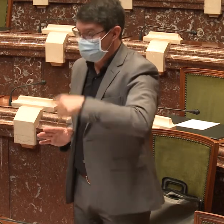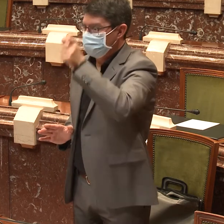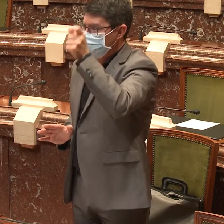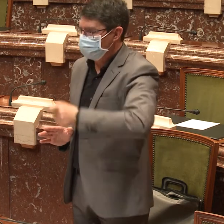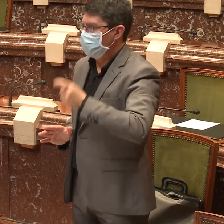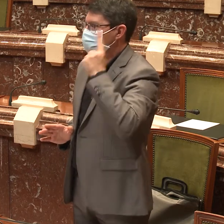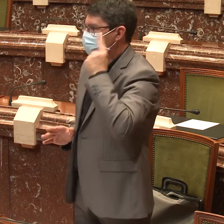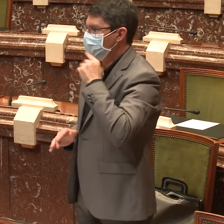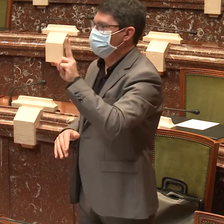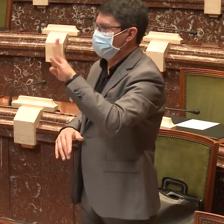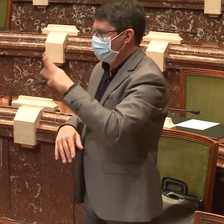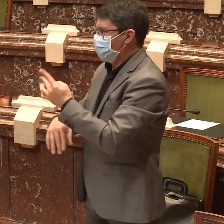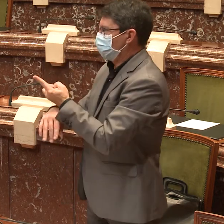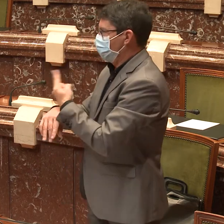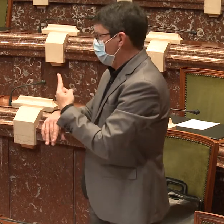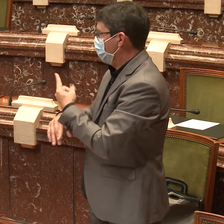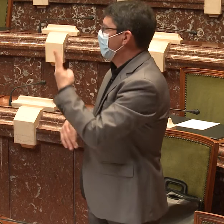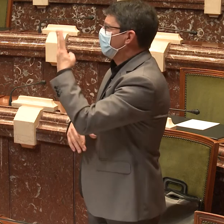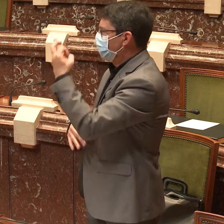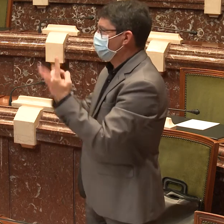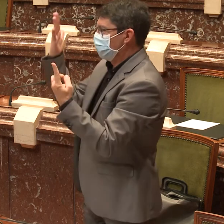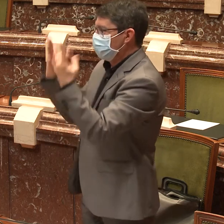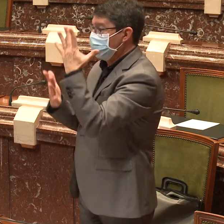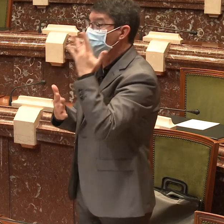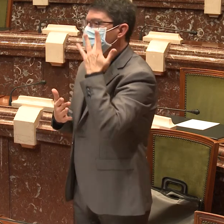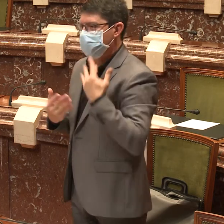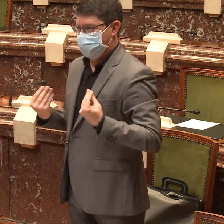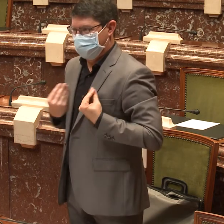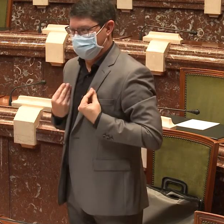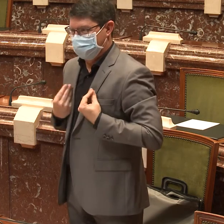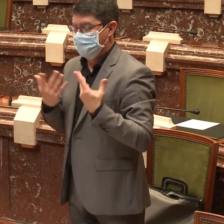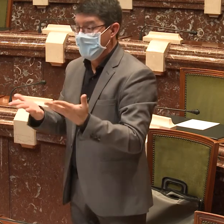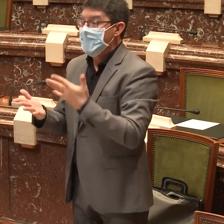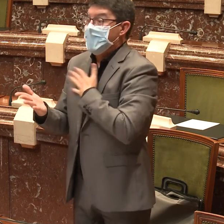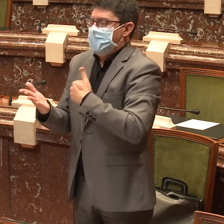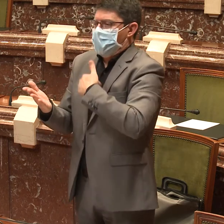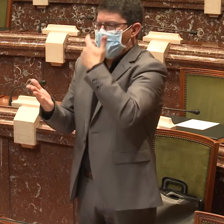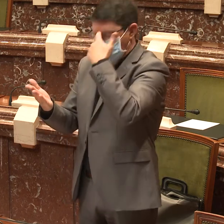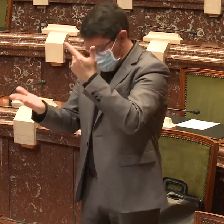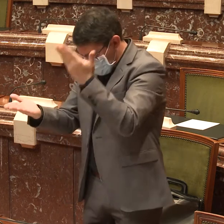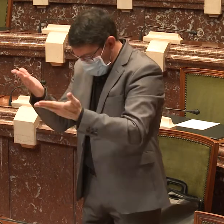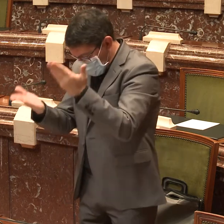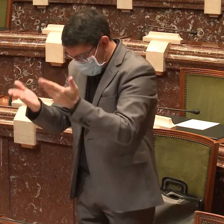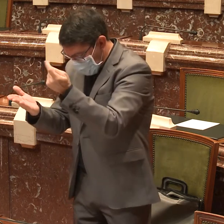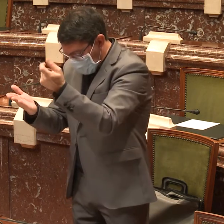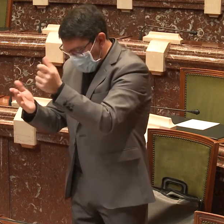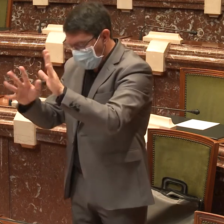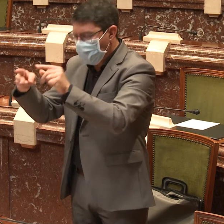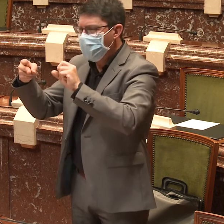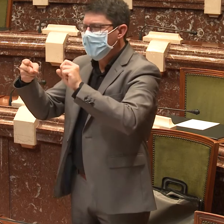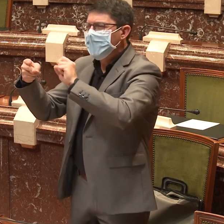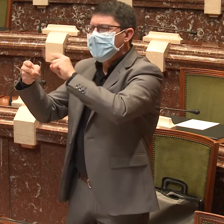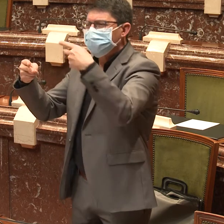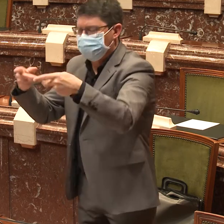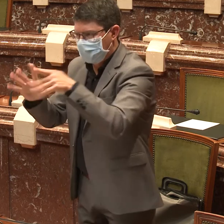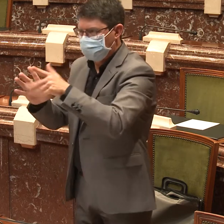podemos olvidar que las personas sordas somos personas sordas 24 horas al día, los 365 días al año. Y así con